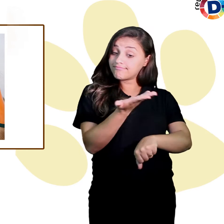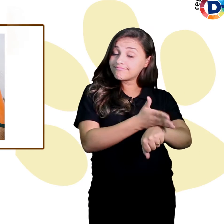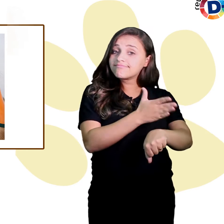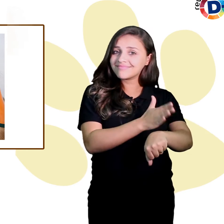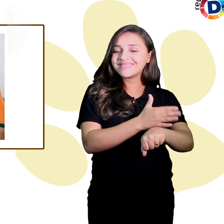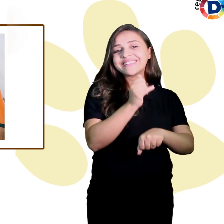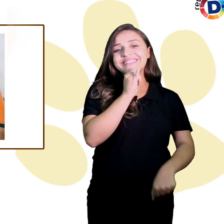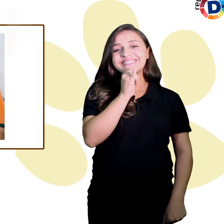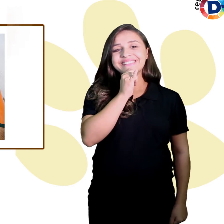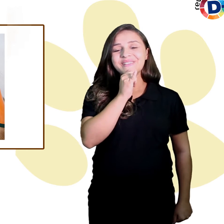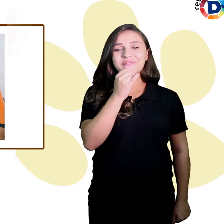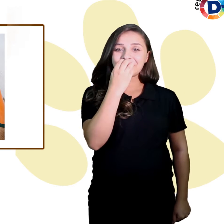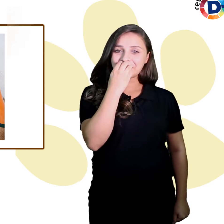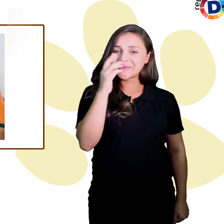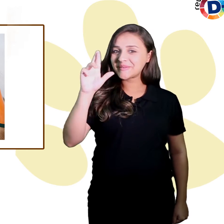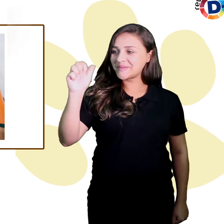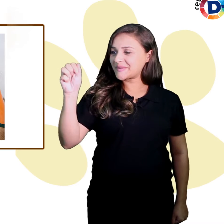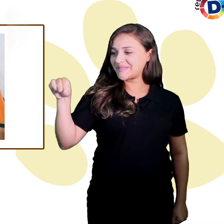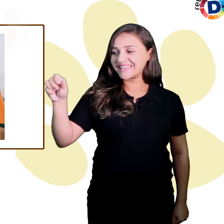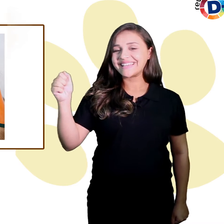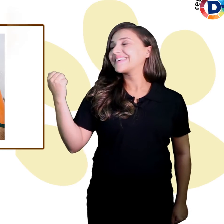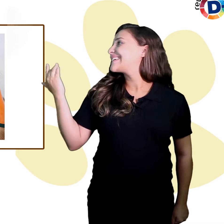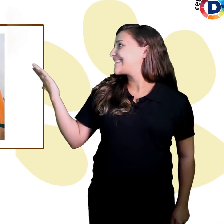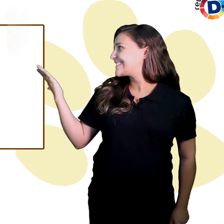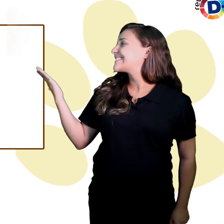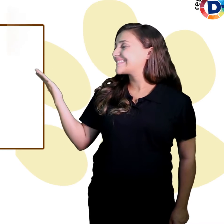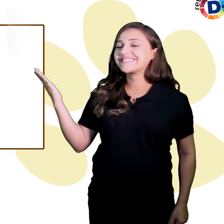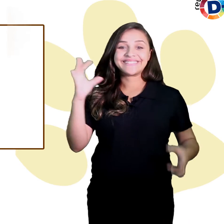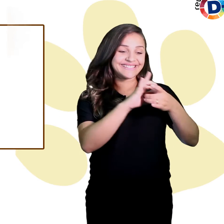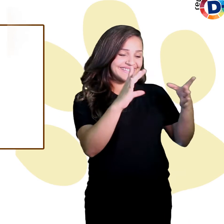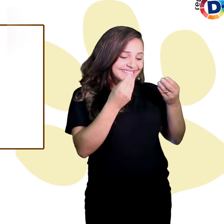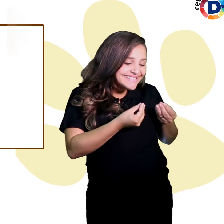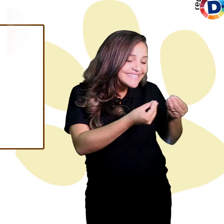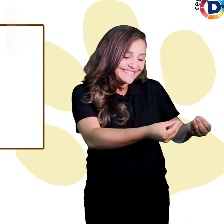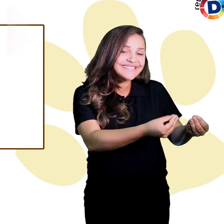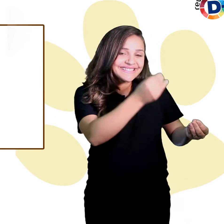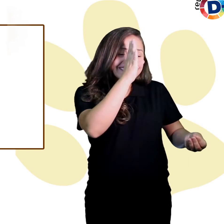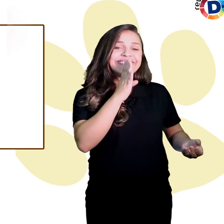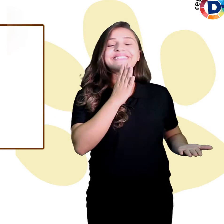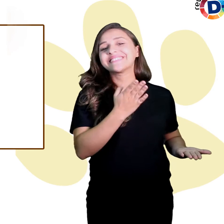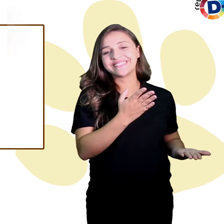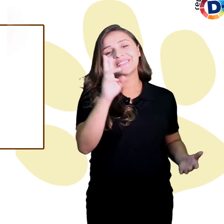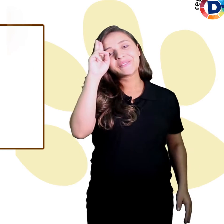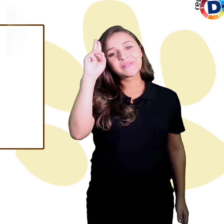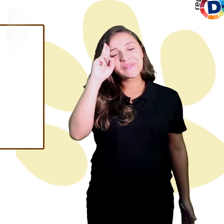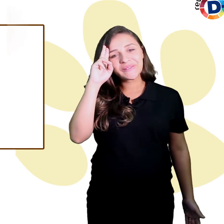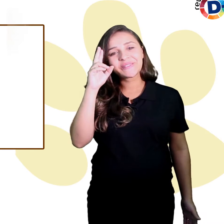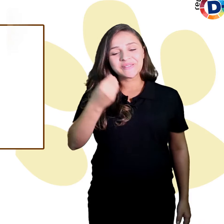o cão Rama, que foi entregue gratuitamente ao dono, e vive em Bento Gonçalves, no Rio Grande do Sul, e